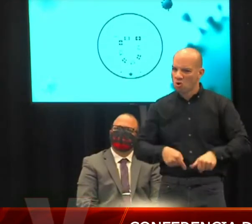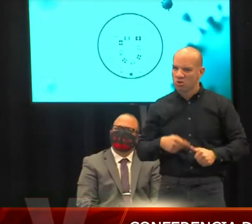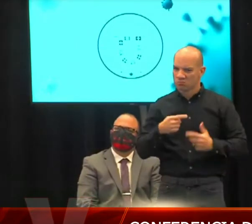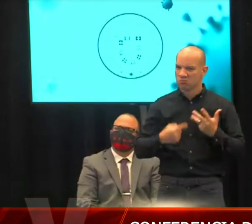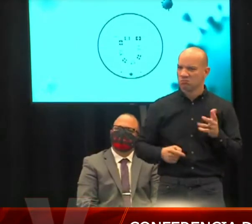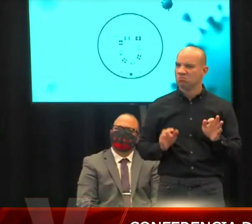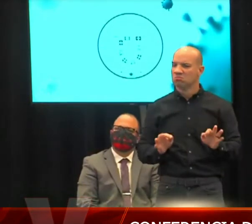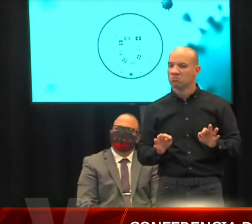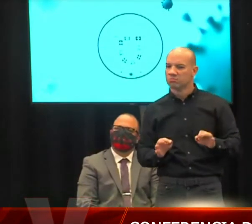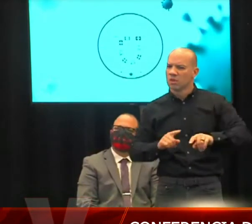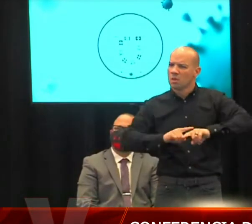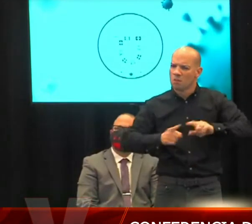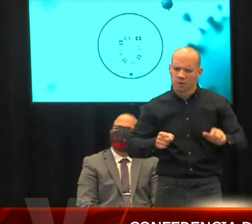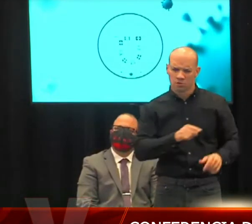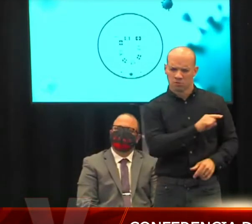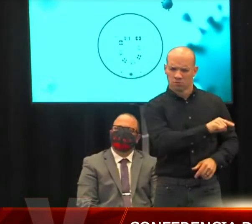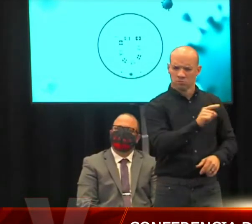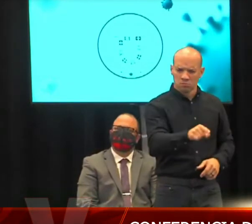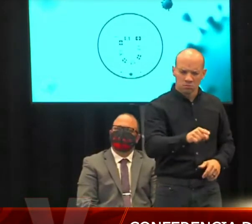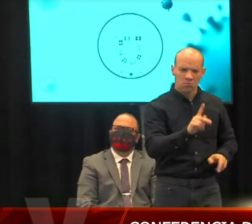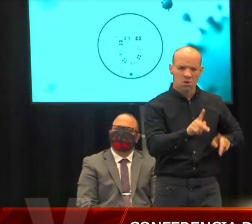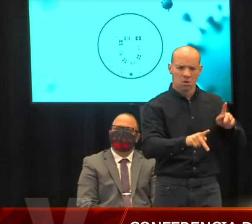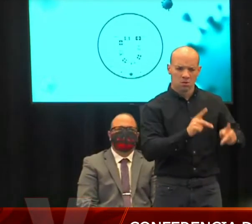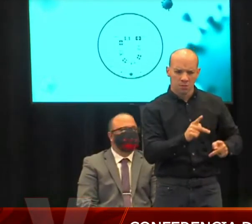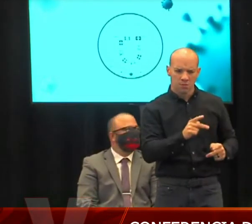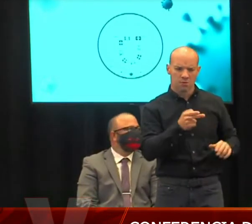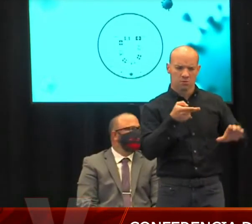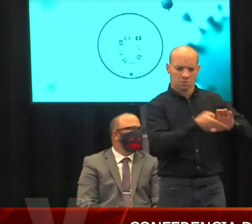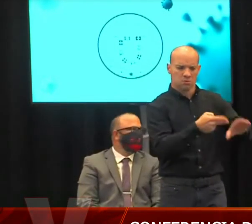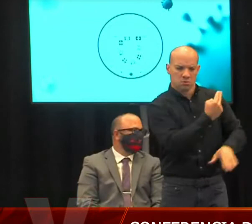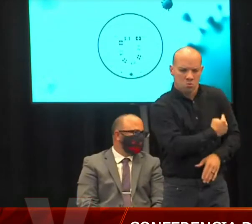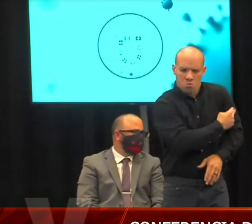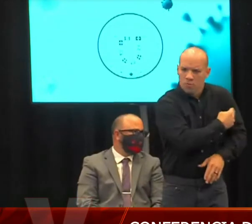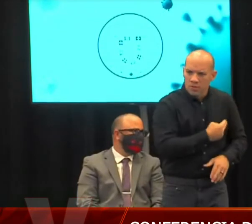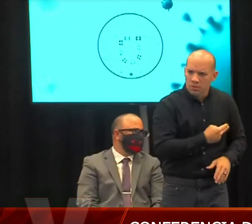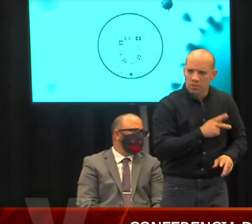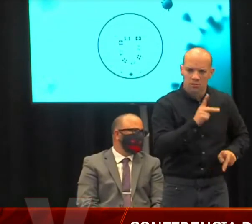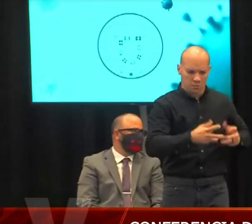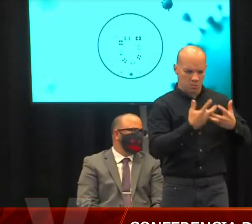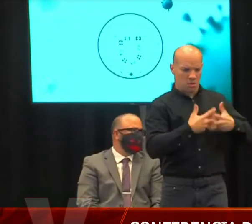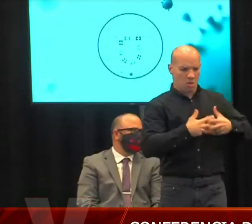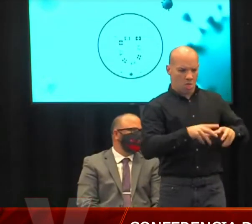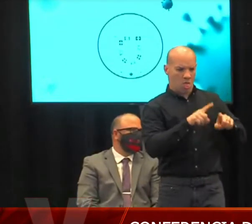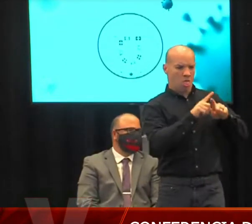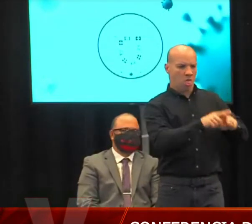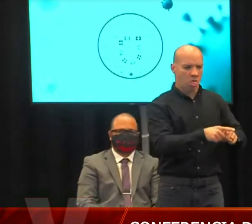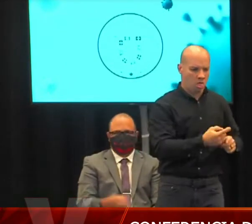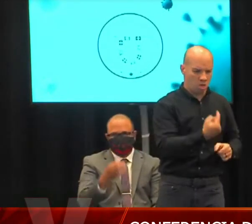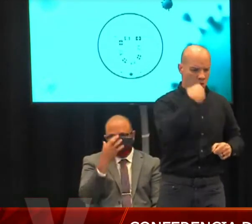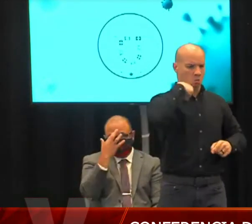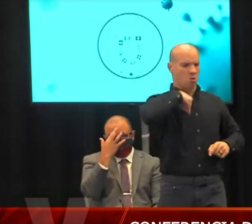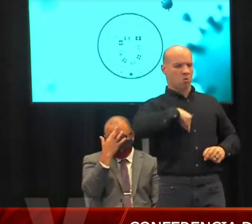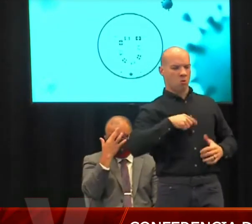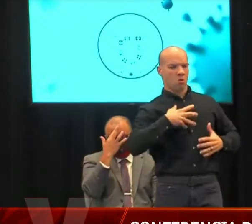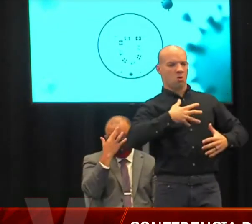en ventiladores, etc. Quisiera saber cómo marchan esos renglones y cómo ustedes sopesaron